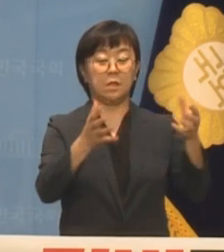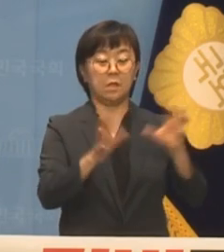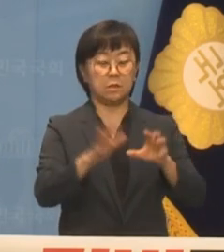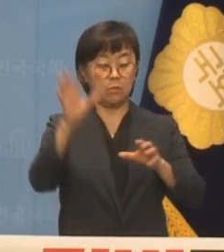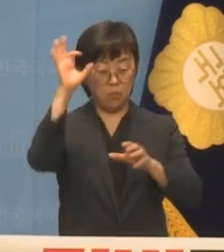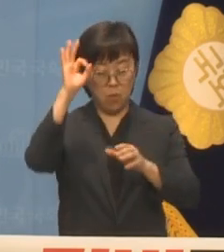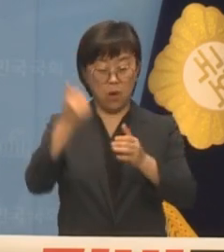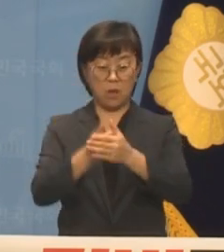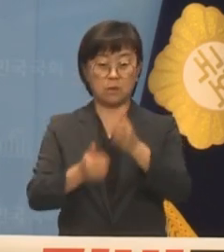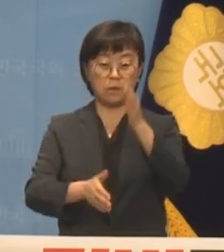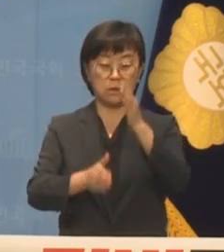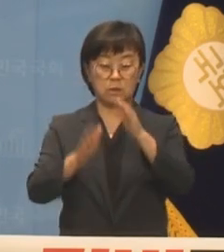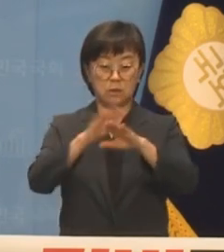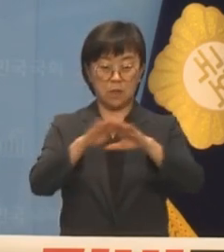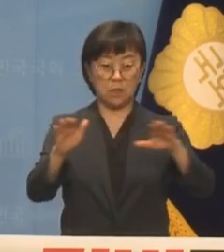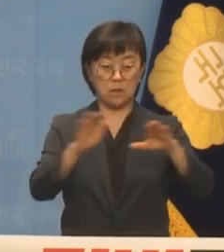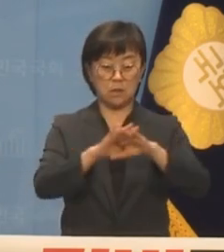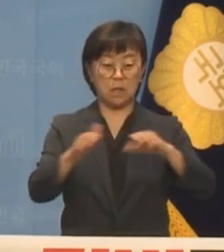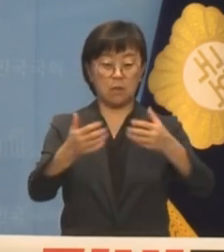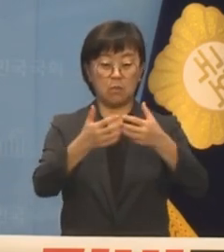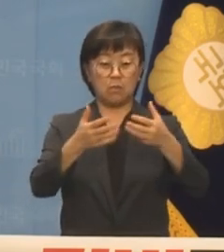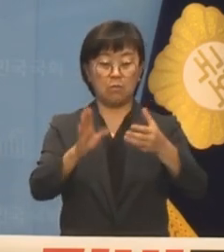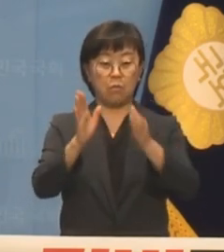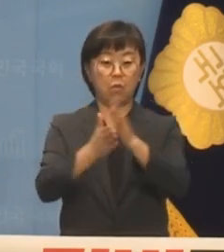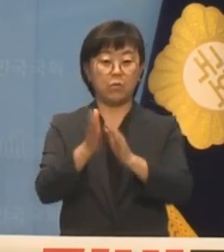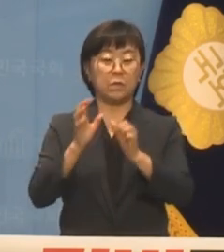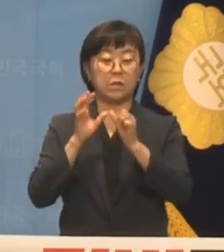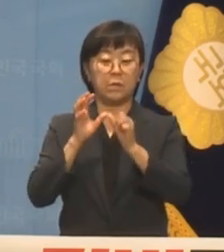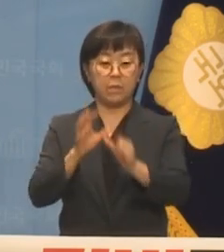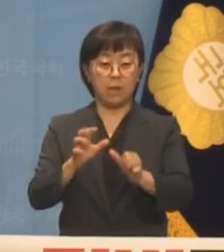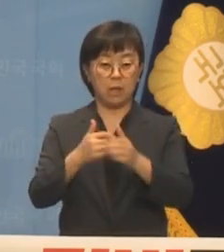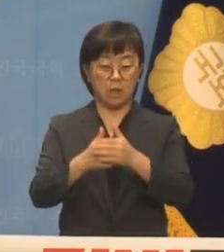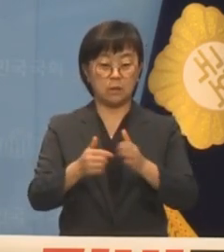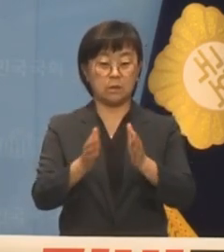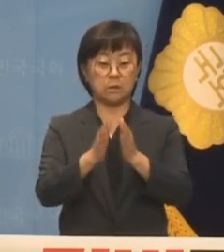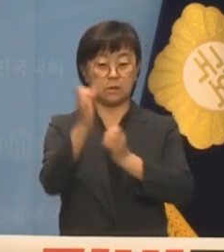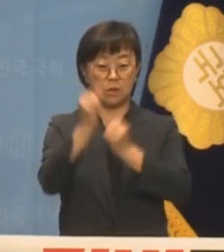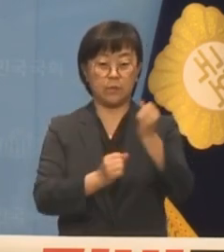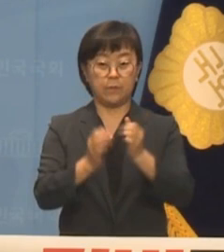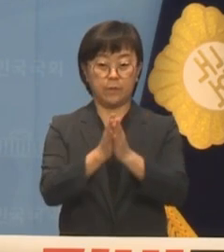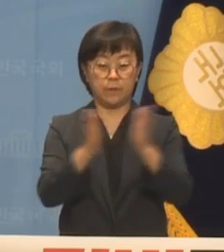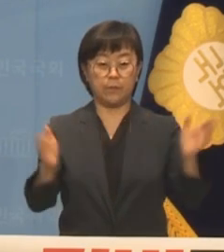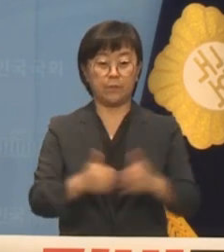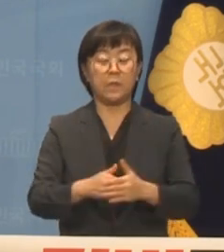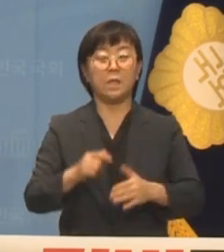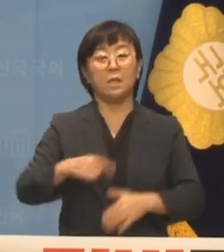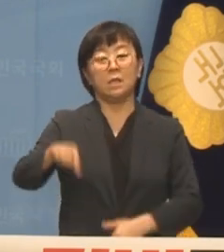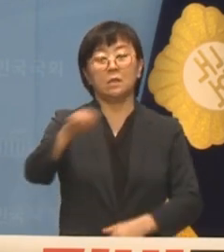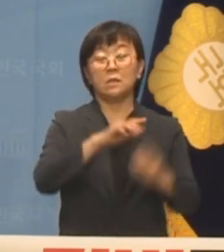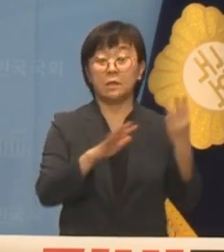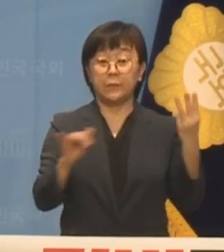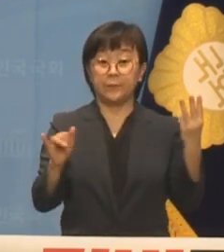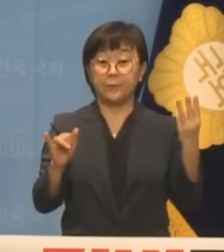범시민 대책본부를 급박하는 기자회견을 열었습니다 이들은